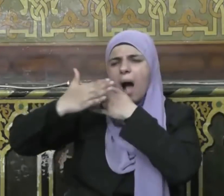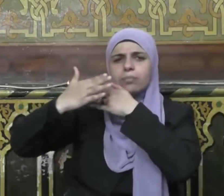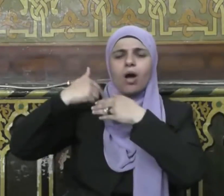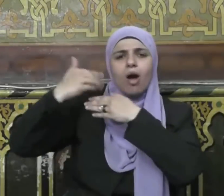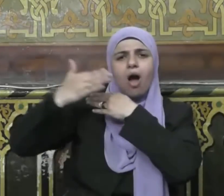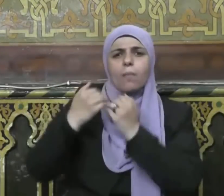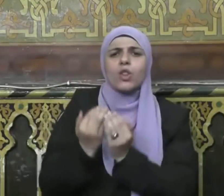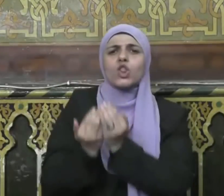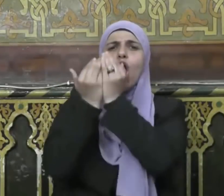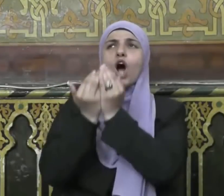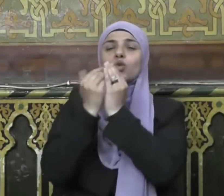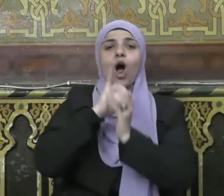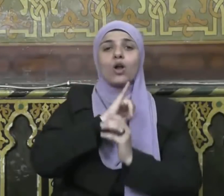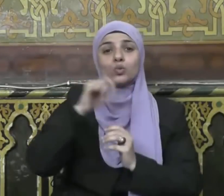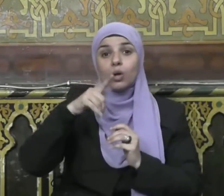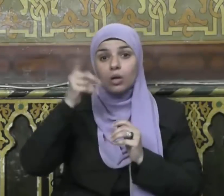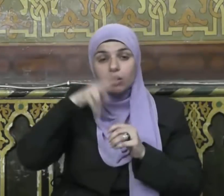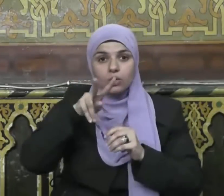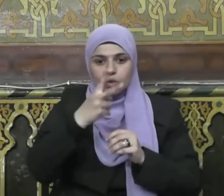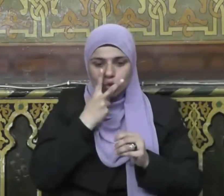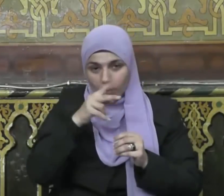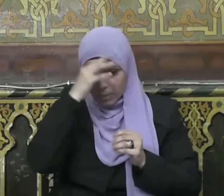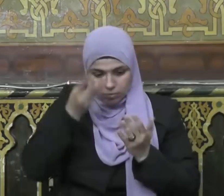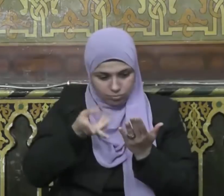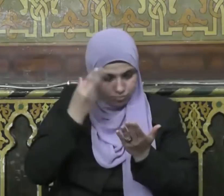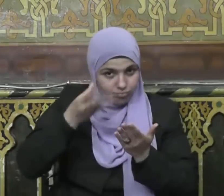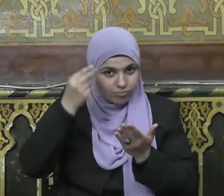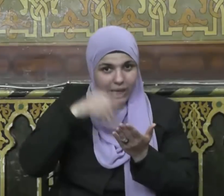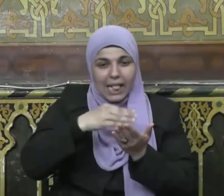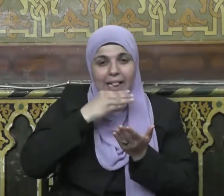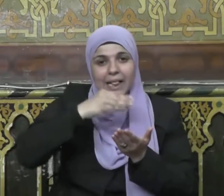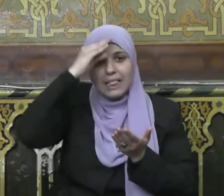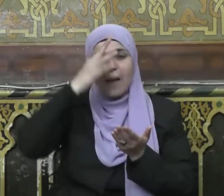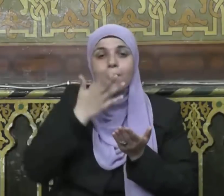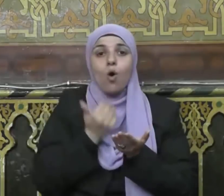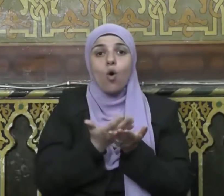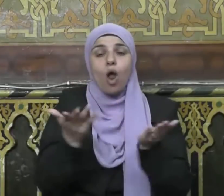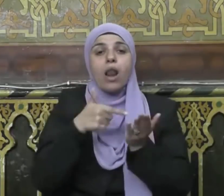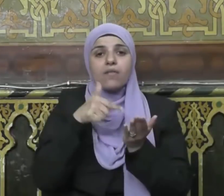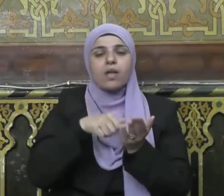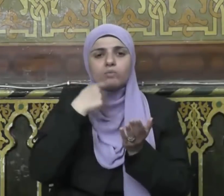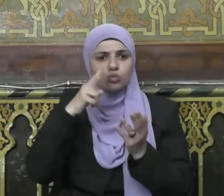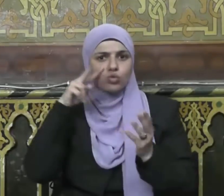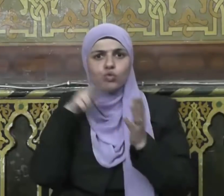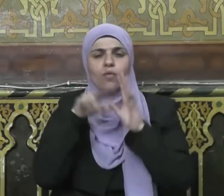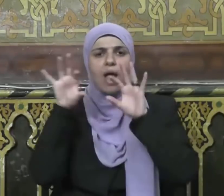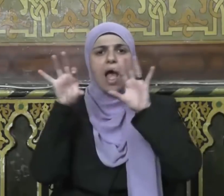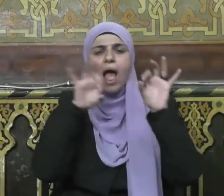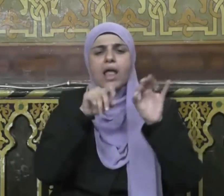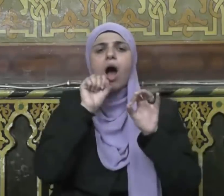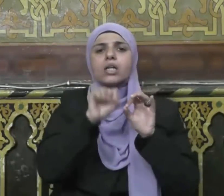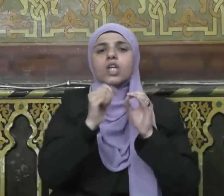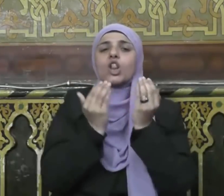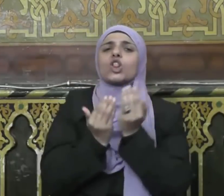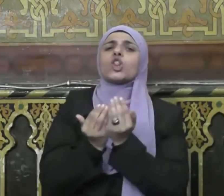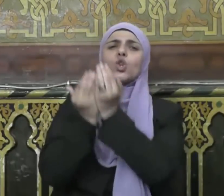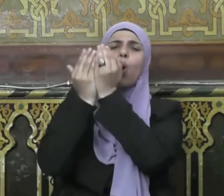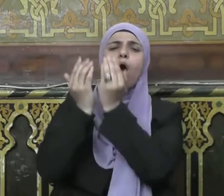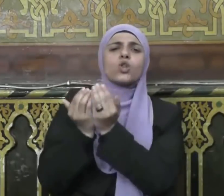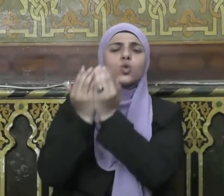فإني قريب أجيب دعوة الداع إذا دعان فليستجيبوا لي وليؤمنوا بي